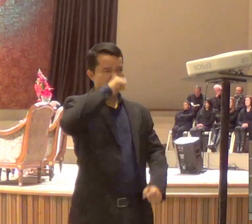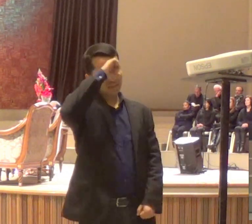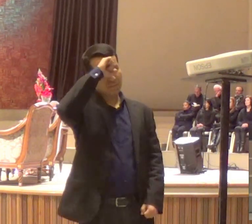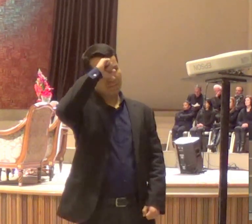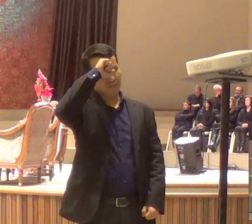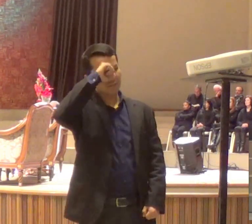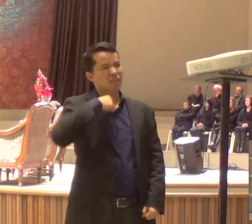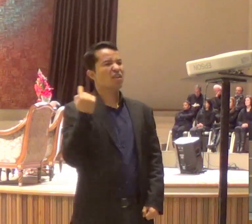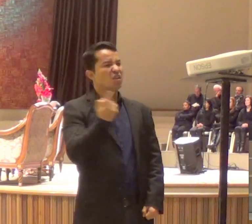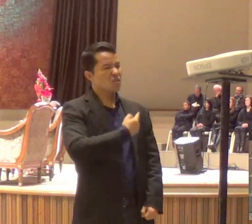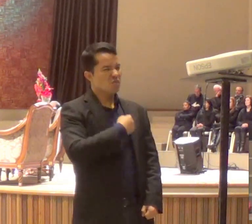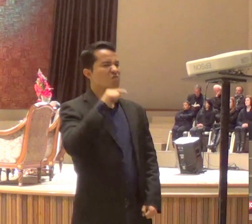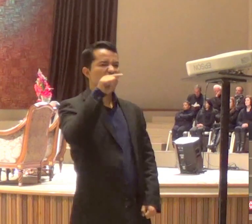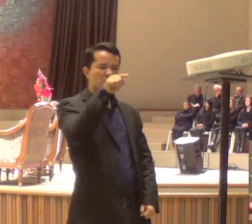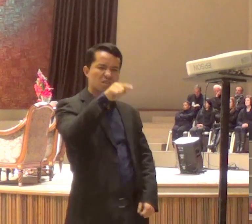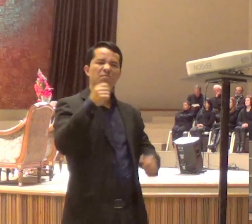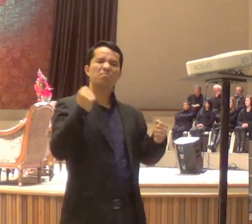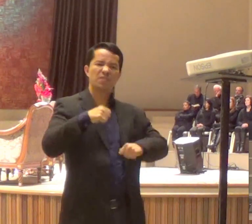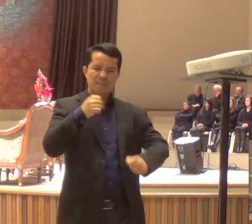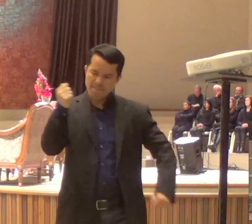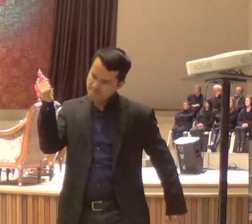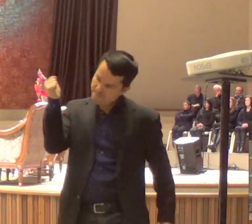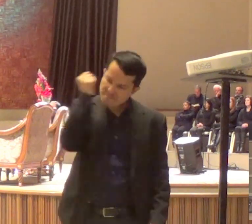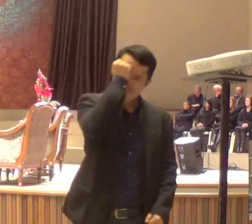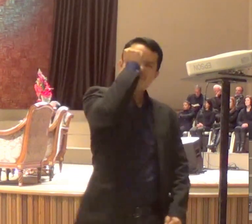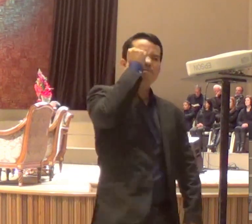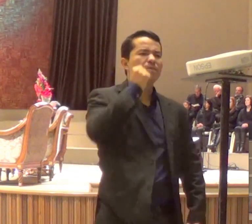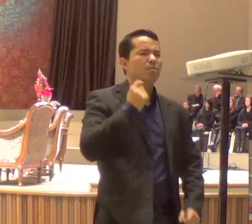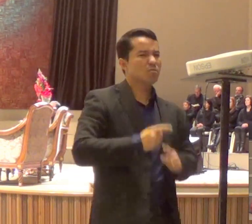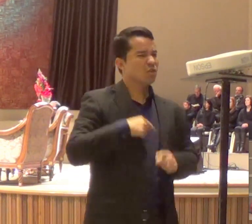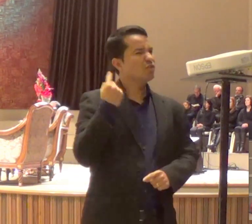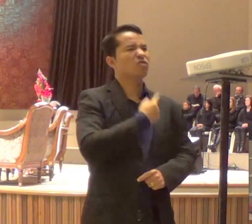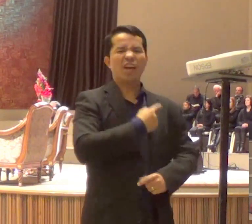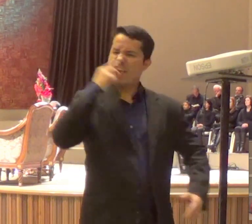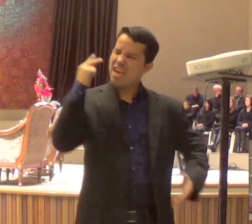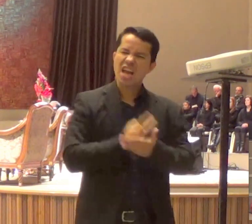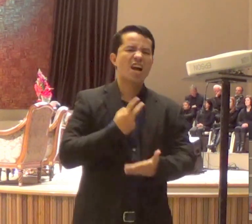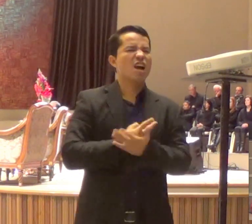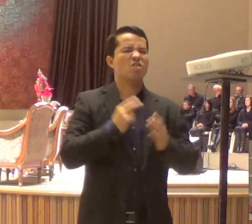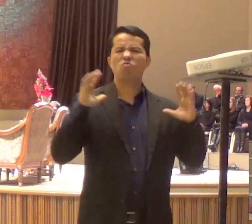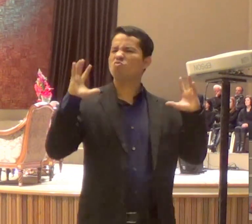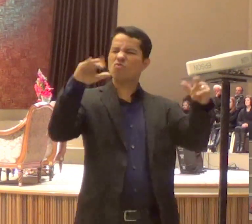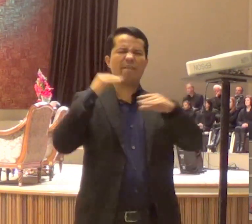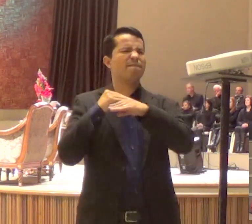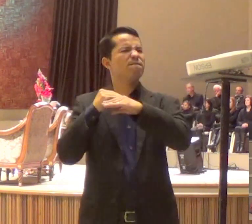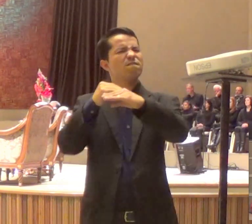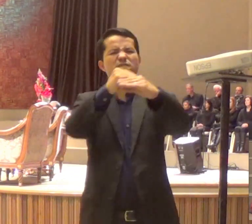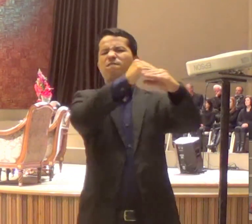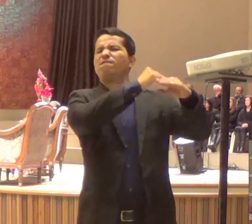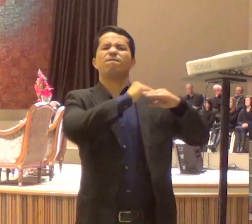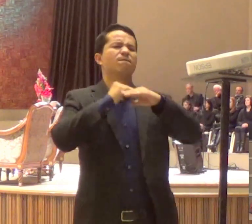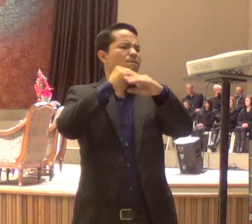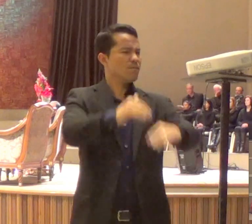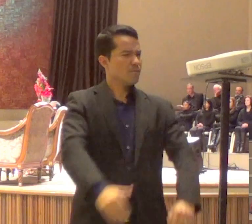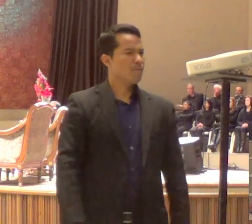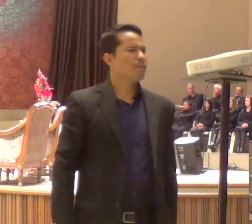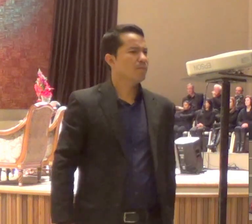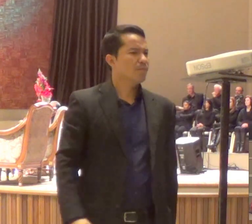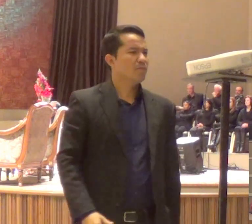mesma atitude que Jesus teve, de ter prazer, de servir, e de abençoar,